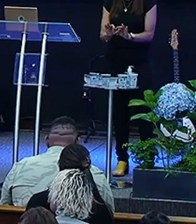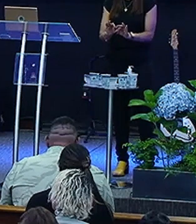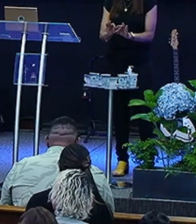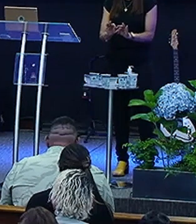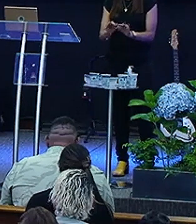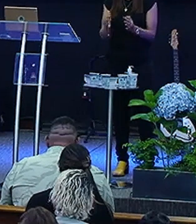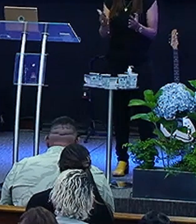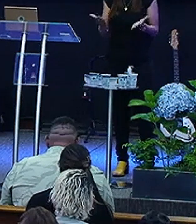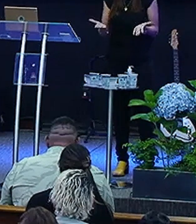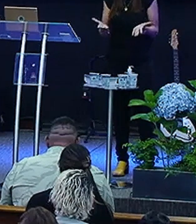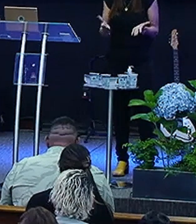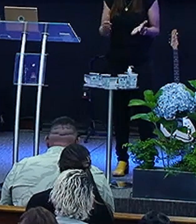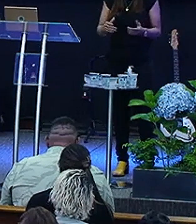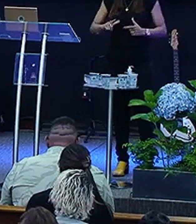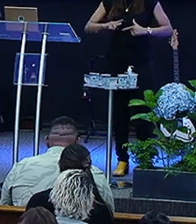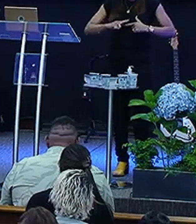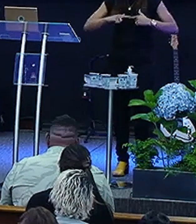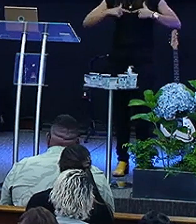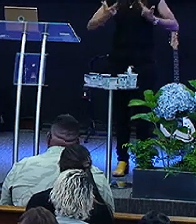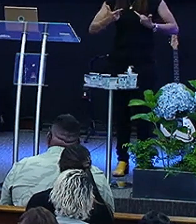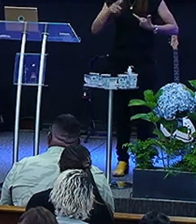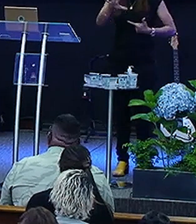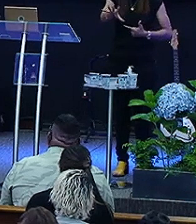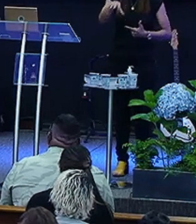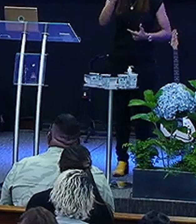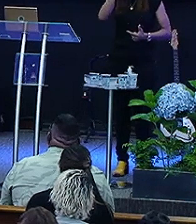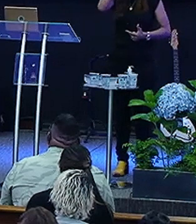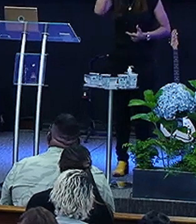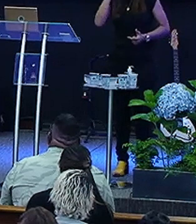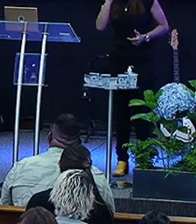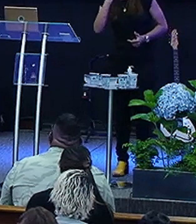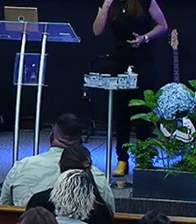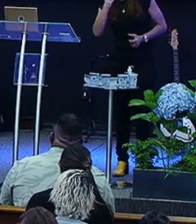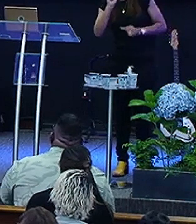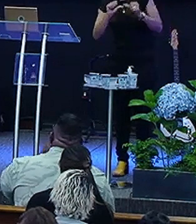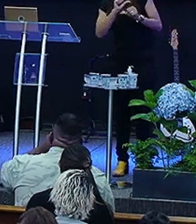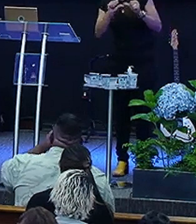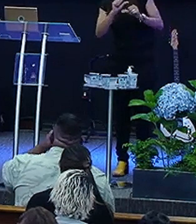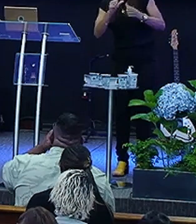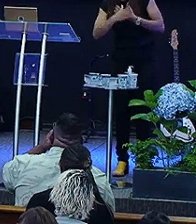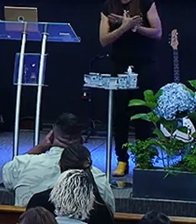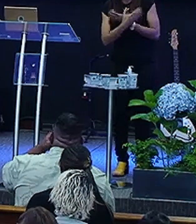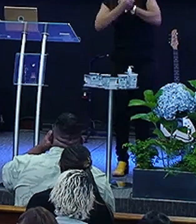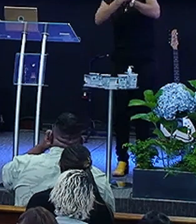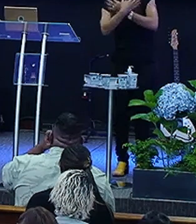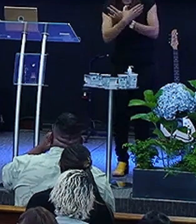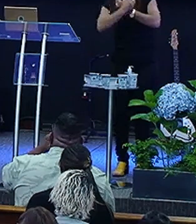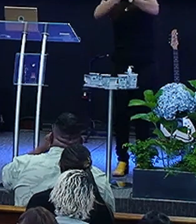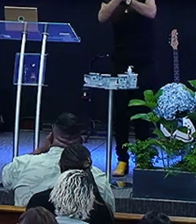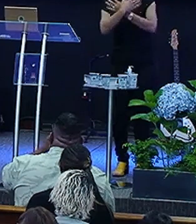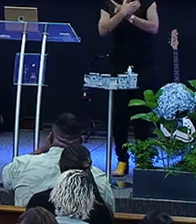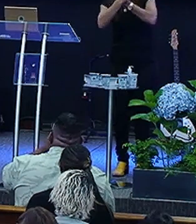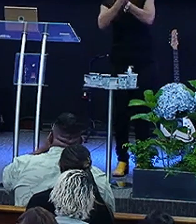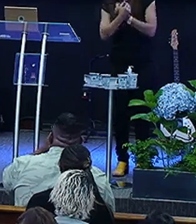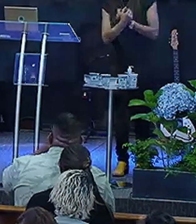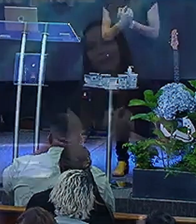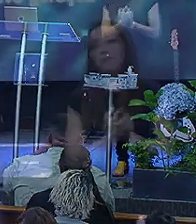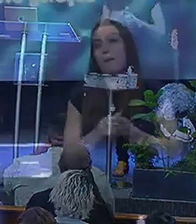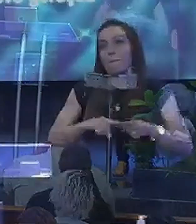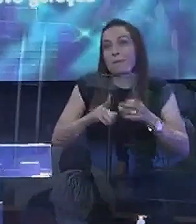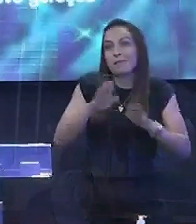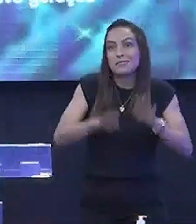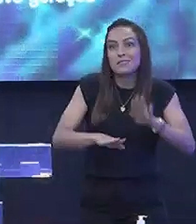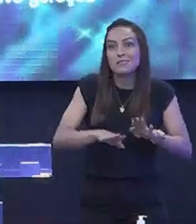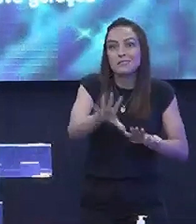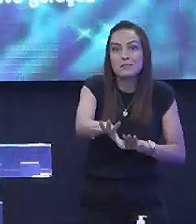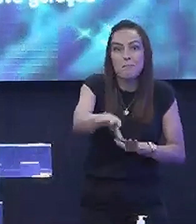Você teve a sorte De pegar uma pessoa Que estava virando o quê? Borboleta Mas às vezes Você pega uma pessoa